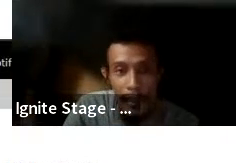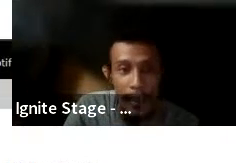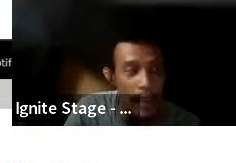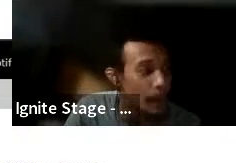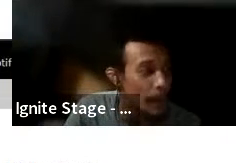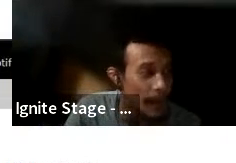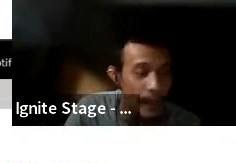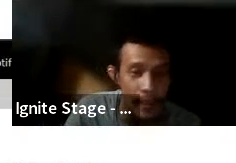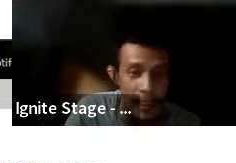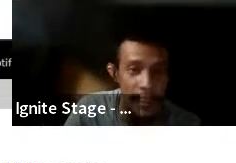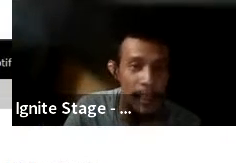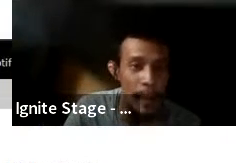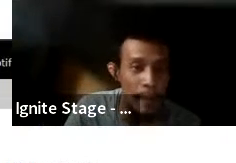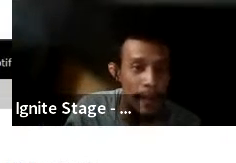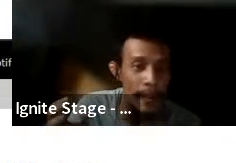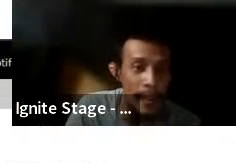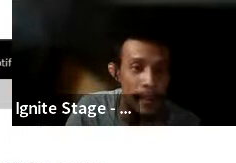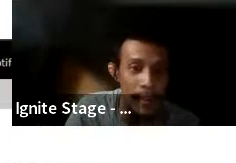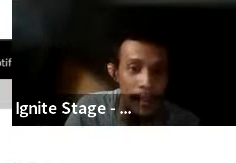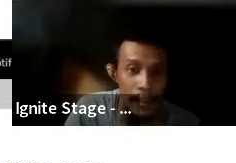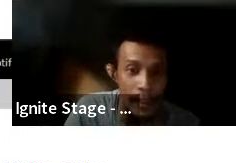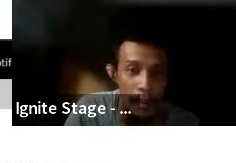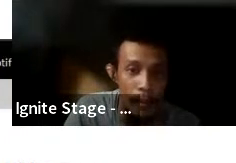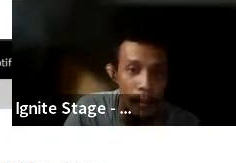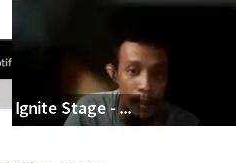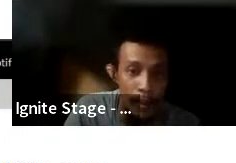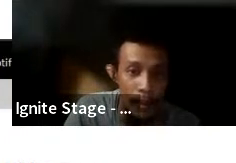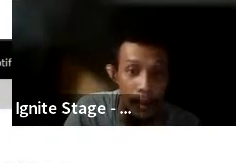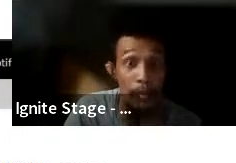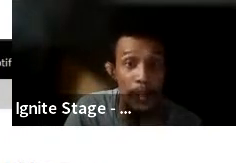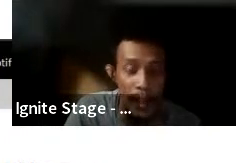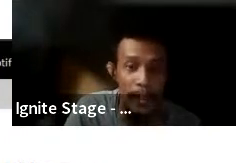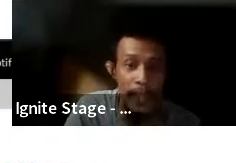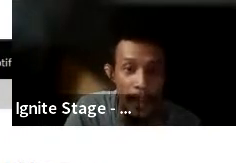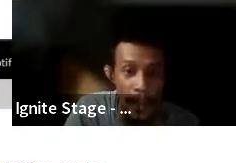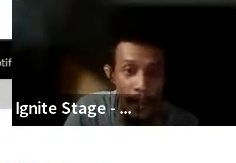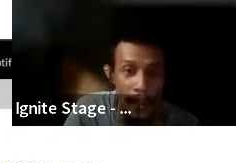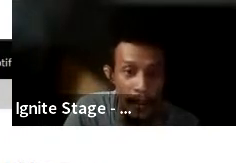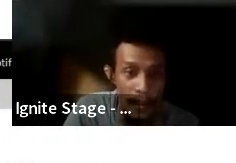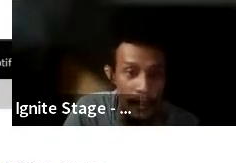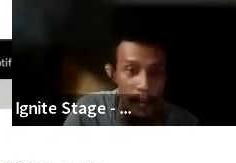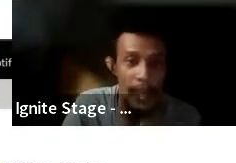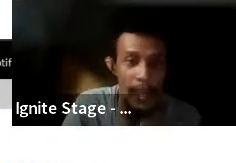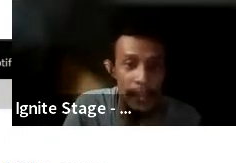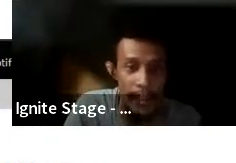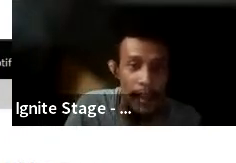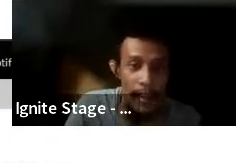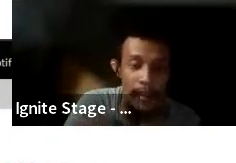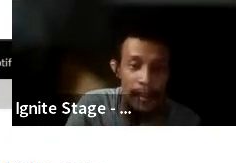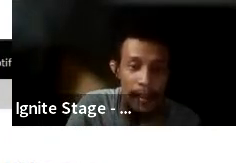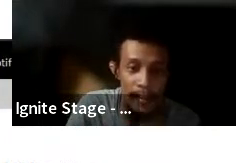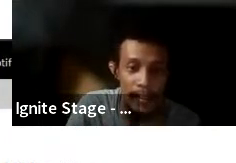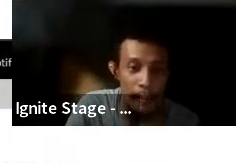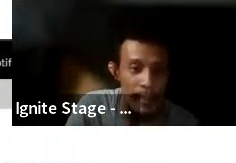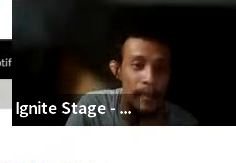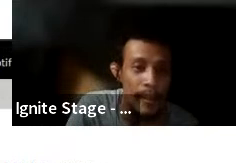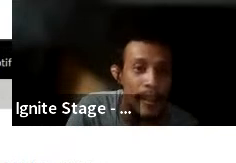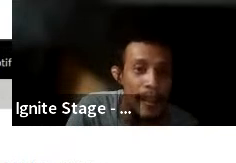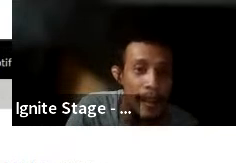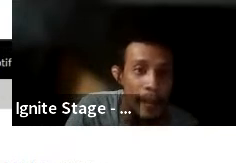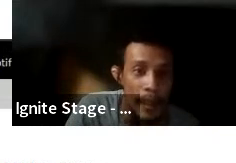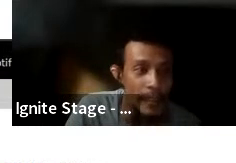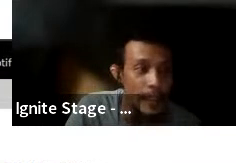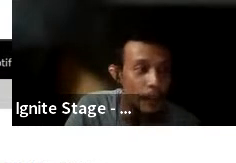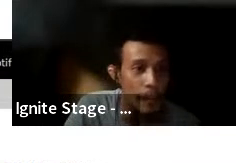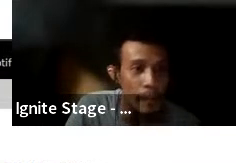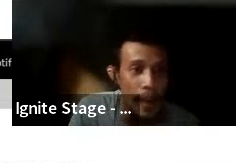tidak apa ya tidak terpapar dengan ilmu kebumian kebencanaan dan sebagainya saya sempat